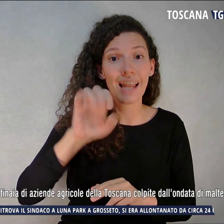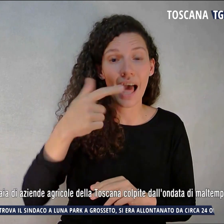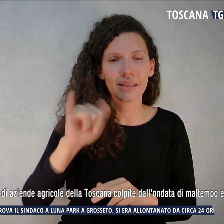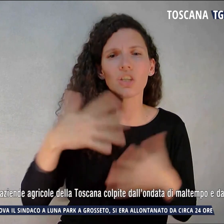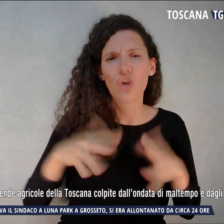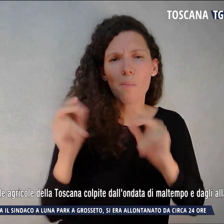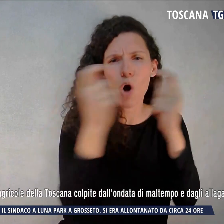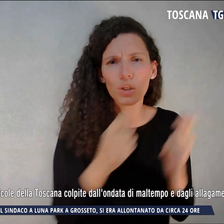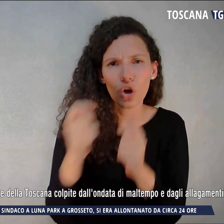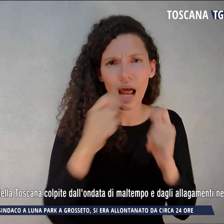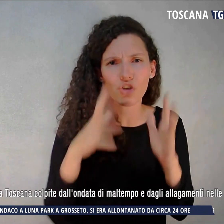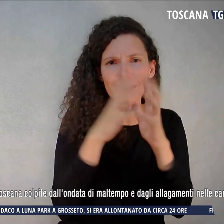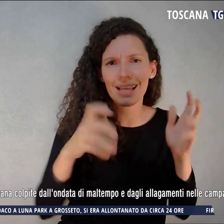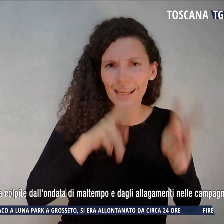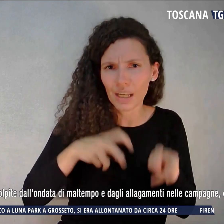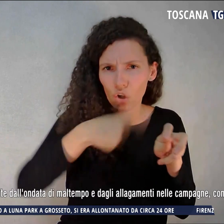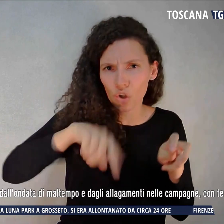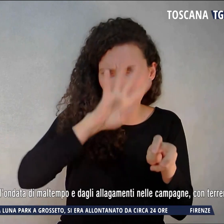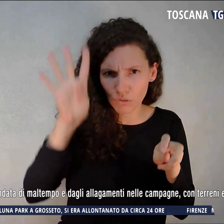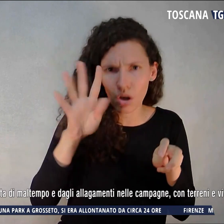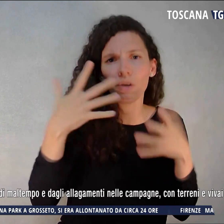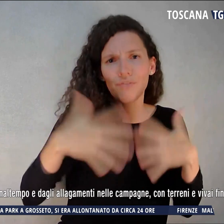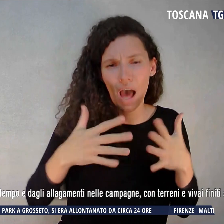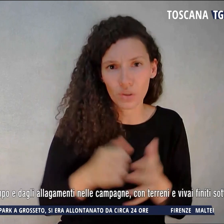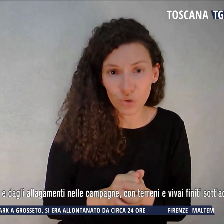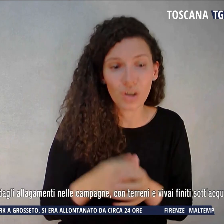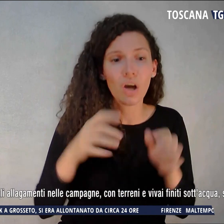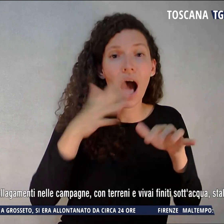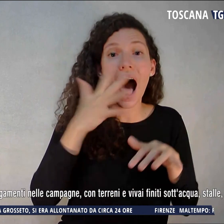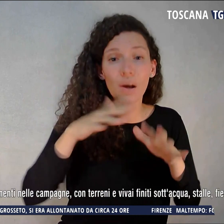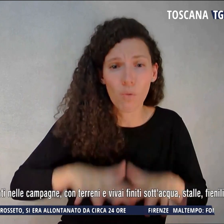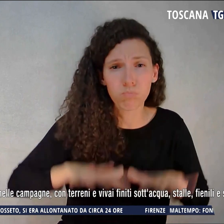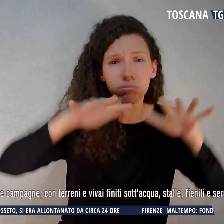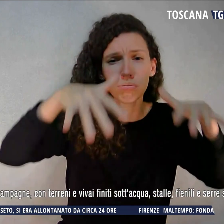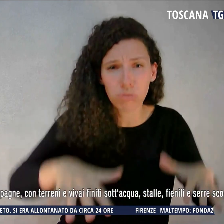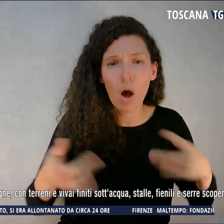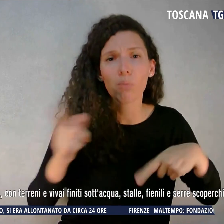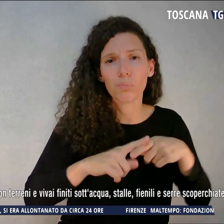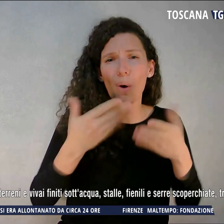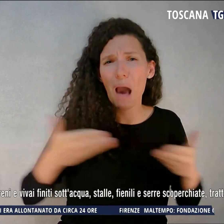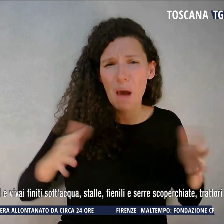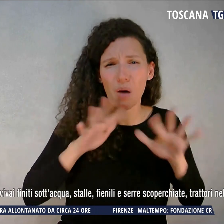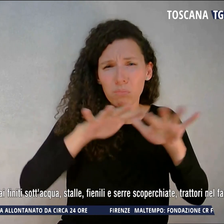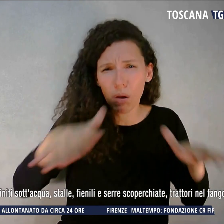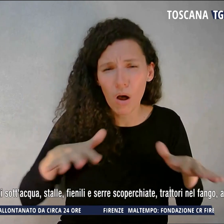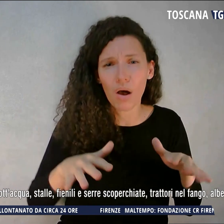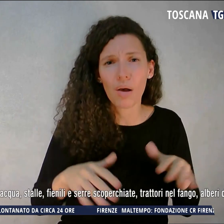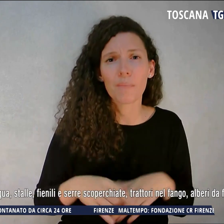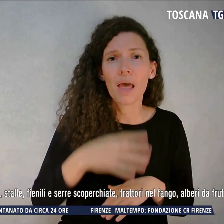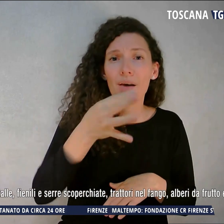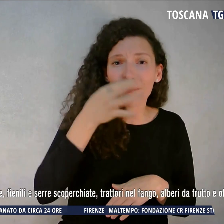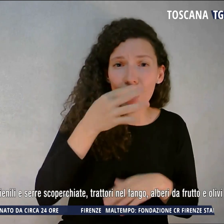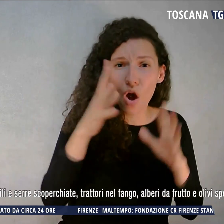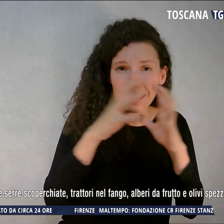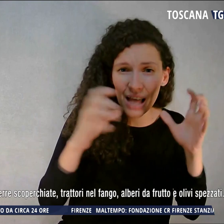dall'ondata di maltempo e dagli allegamenti nelle campagne con terreni vivai finiti sott'acqua, stalle, fienili e serre